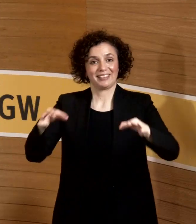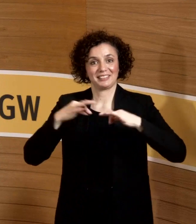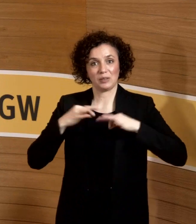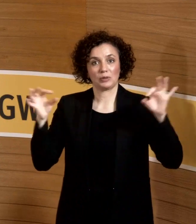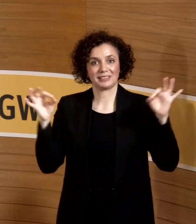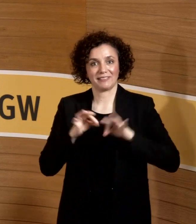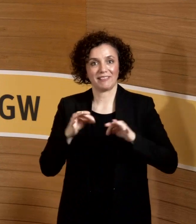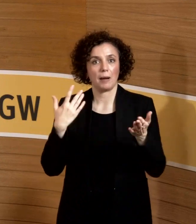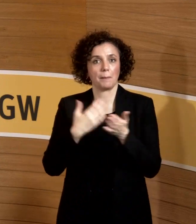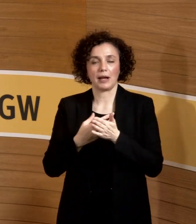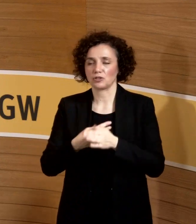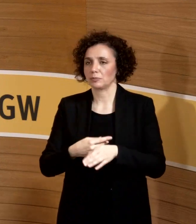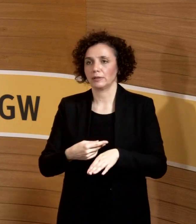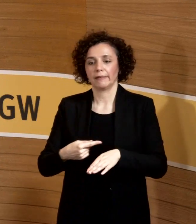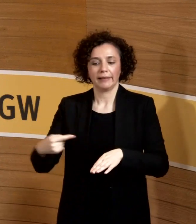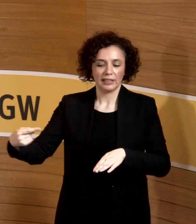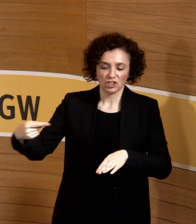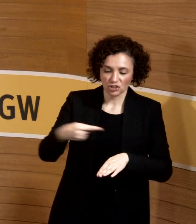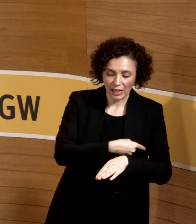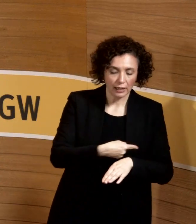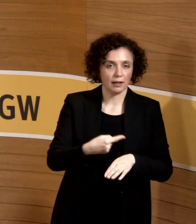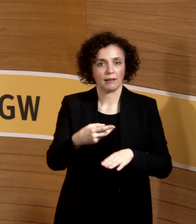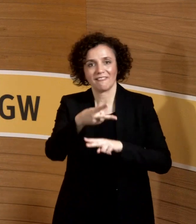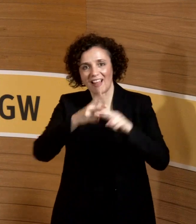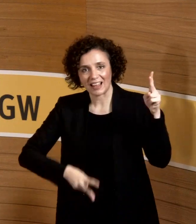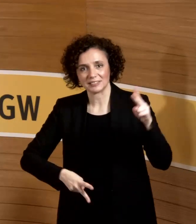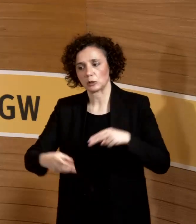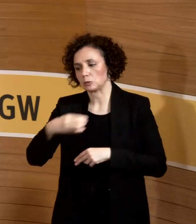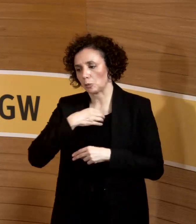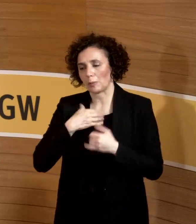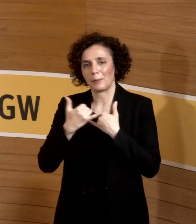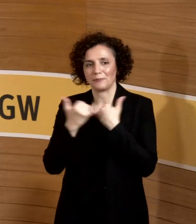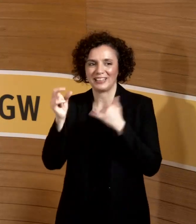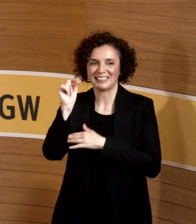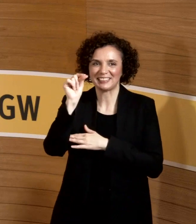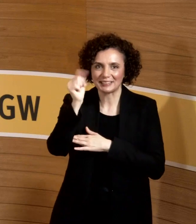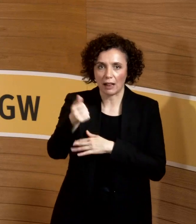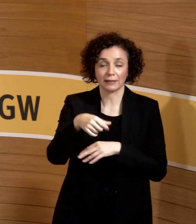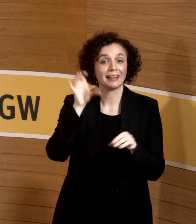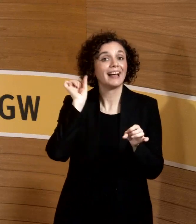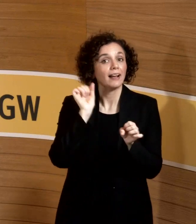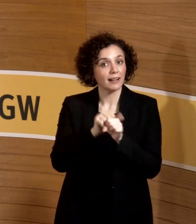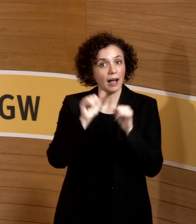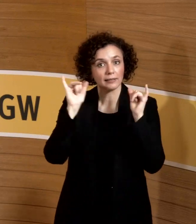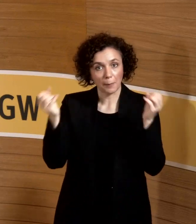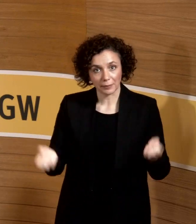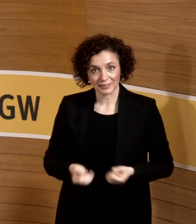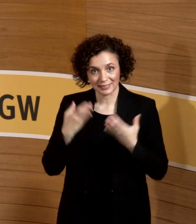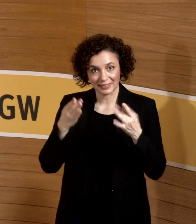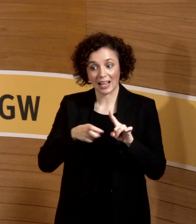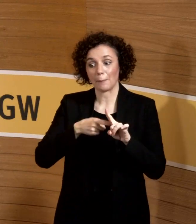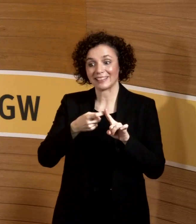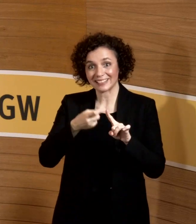selten. Es gibt natürlich immer welche, es kann passieren, aber dann, wenn man die Rate der tatsächlichen Infektionen,